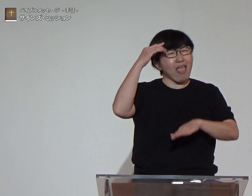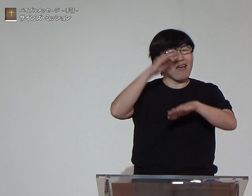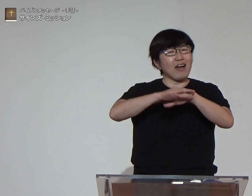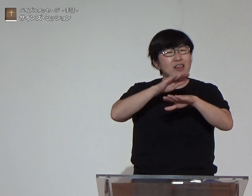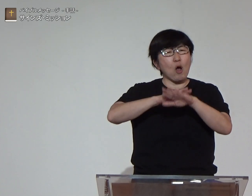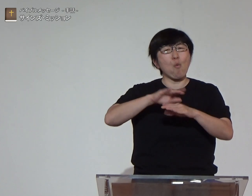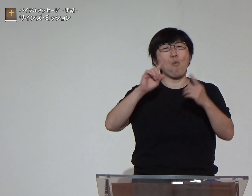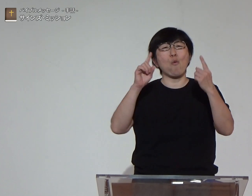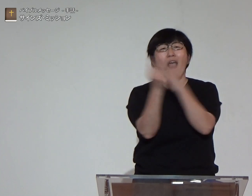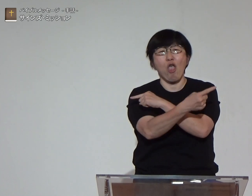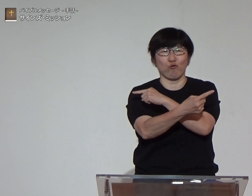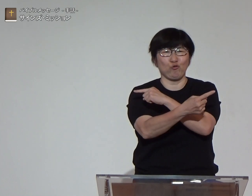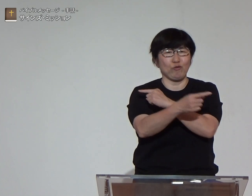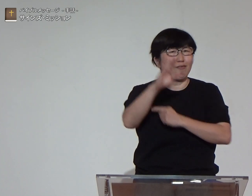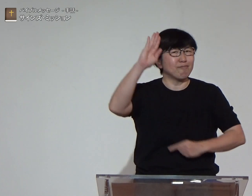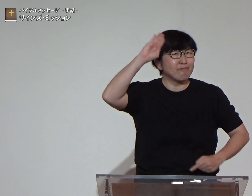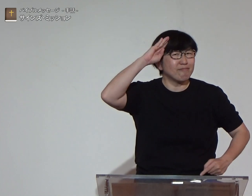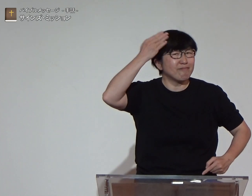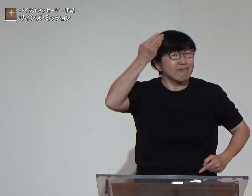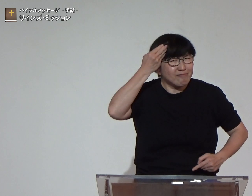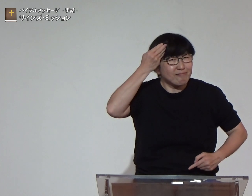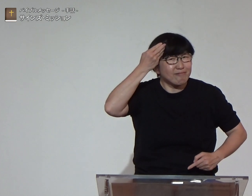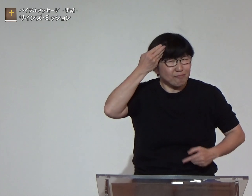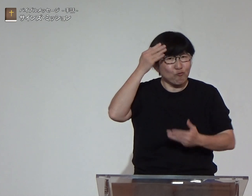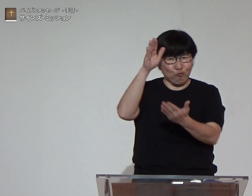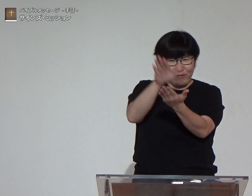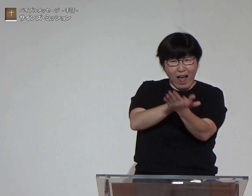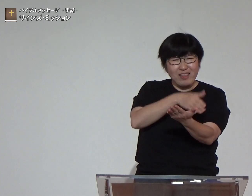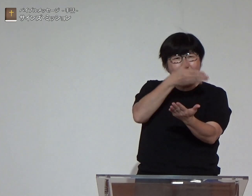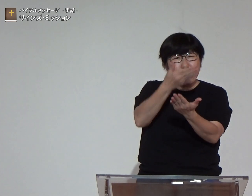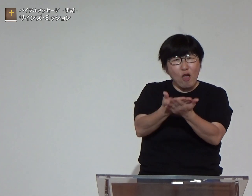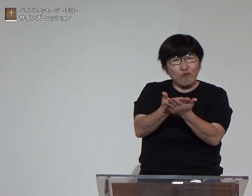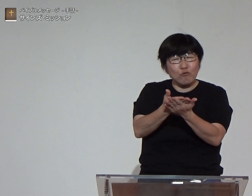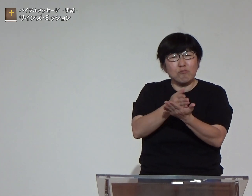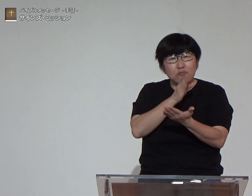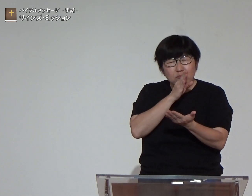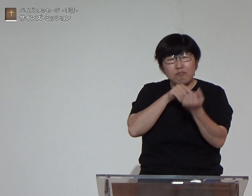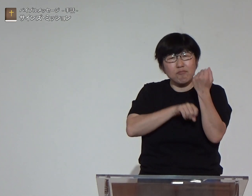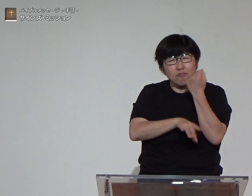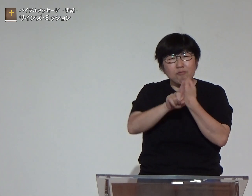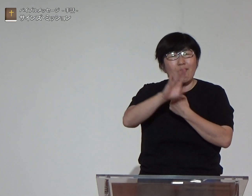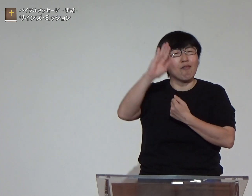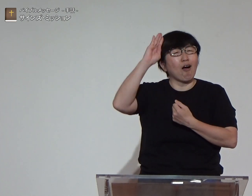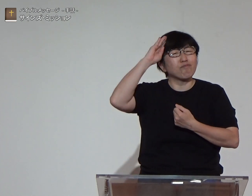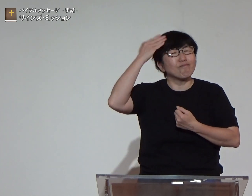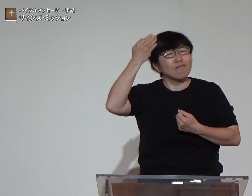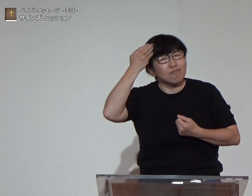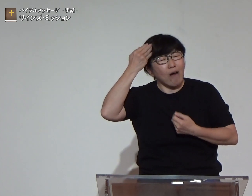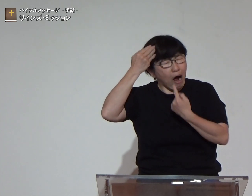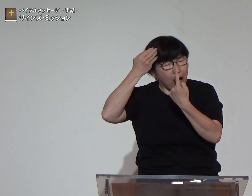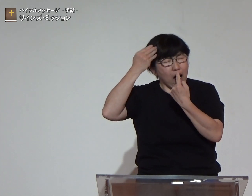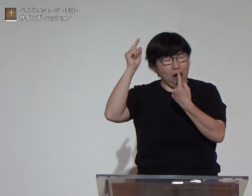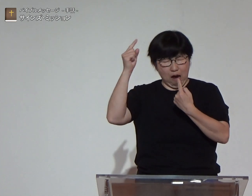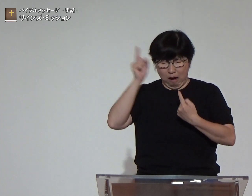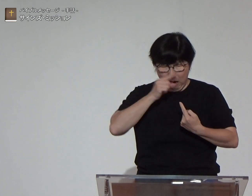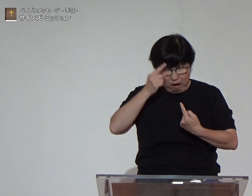これまでの考え方を変える悔い改める悔い改めの本当の意味は